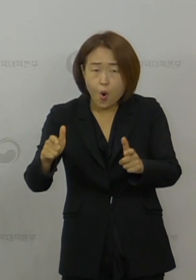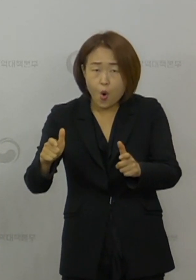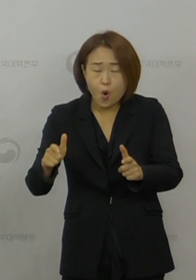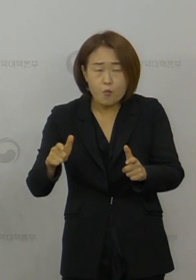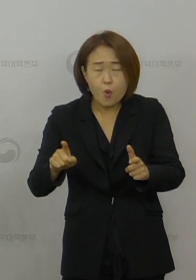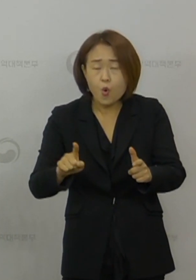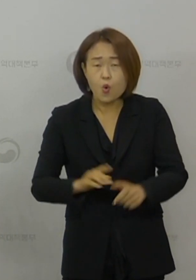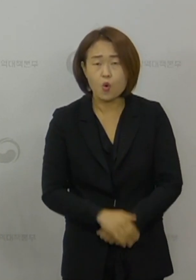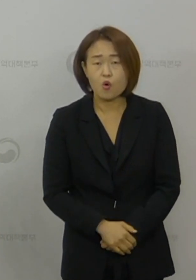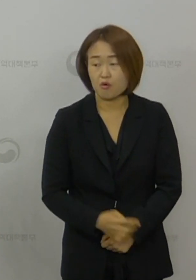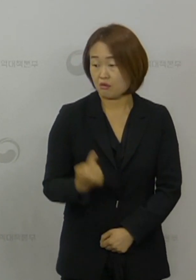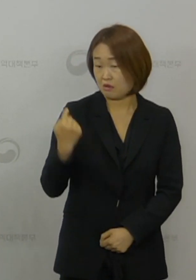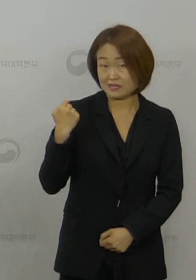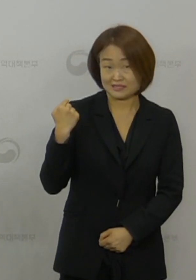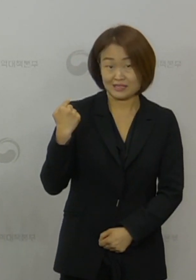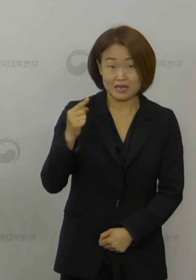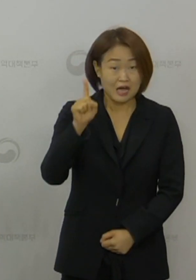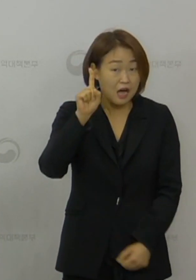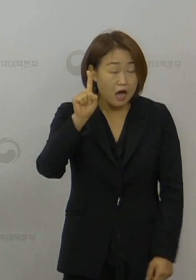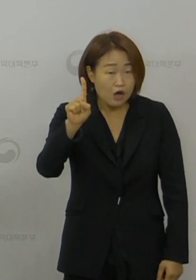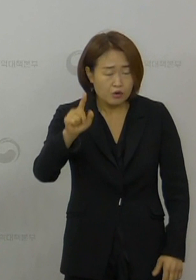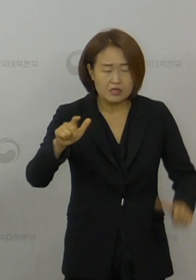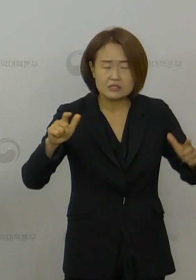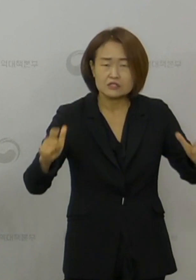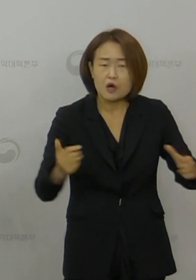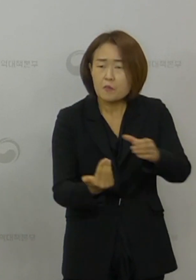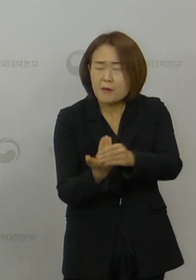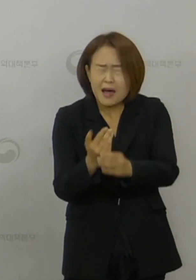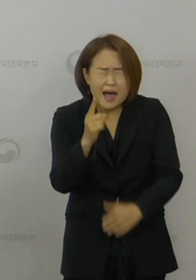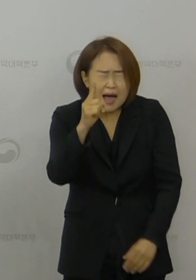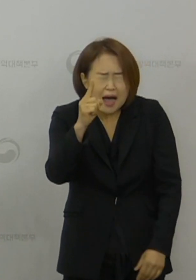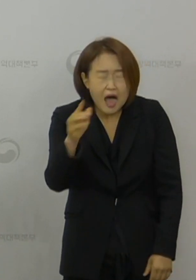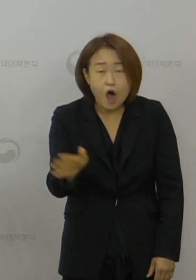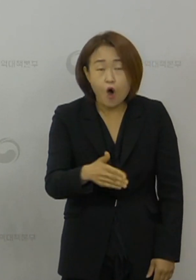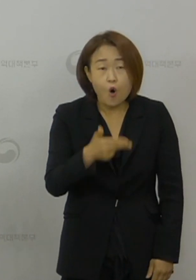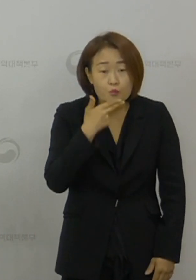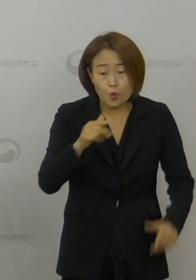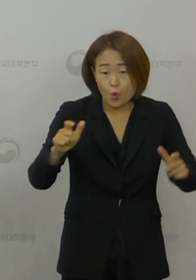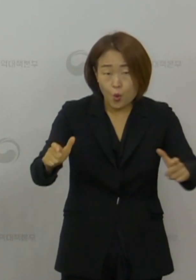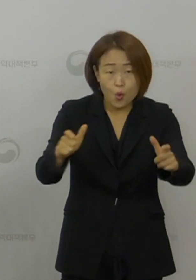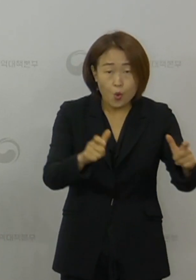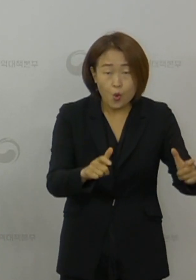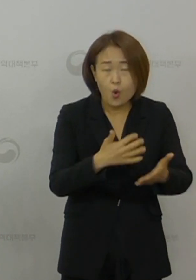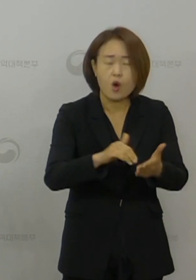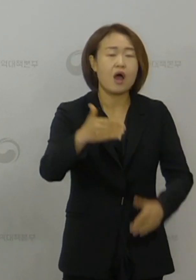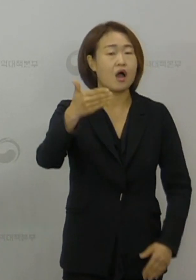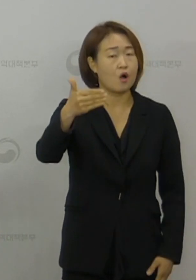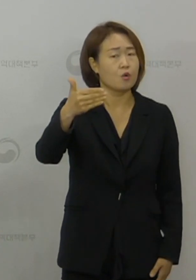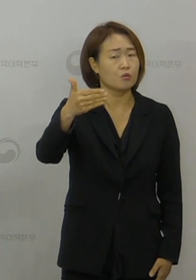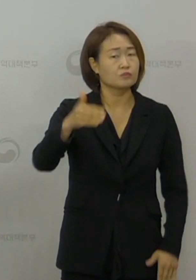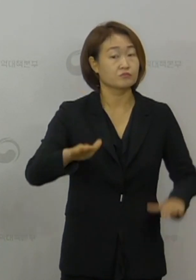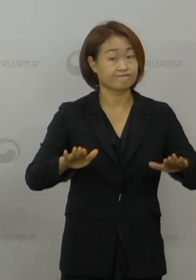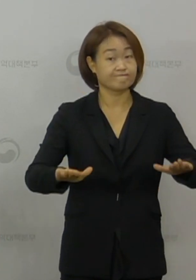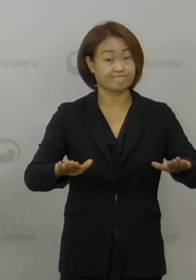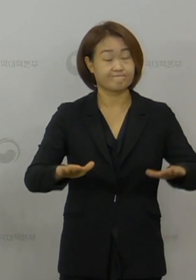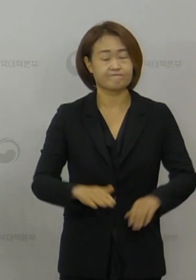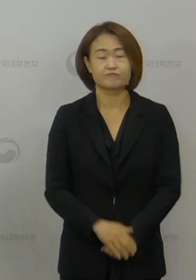어제 하루 현재로는 지역 발생이 한 건도 없는 시도가 9개에 이르렀습니다.